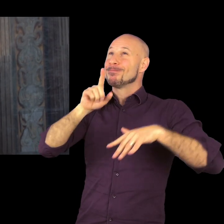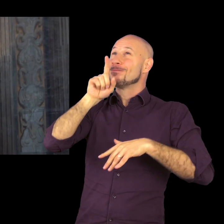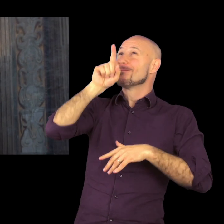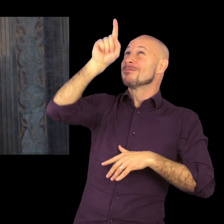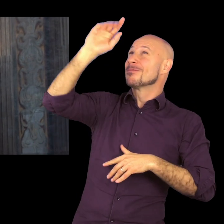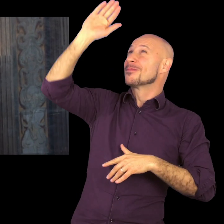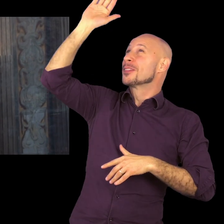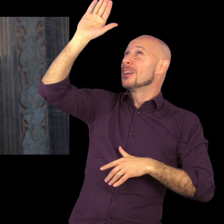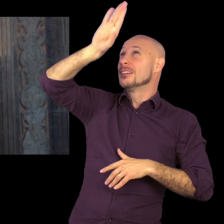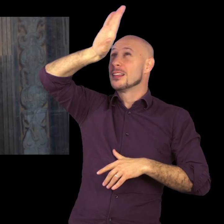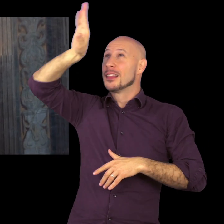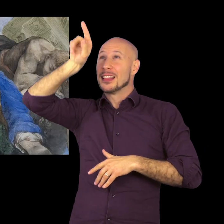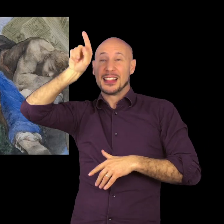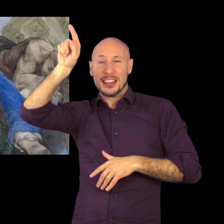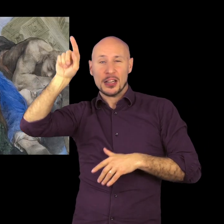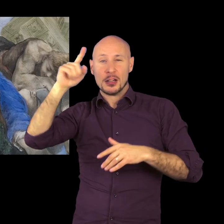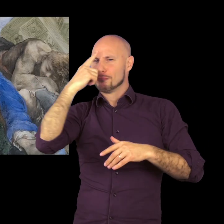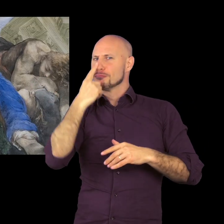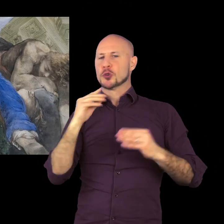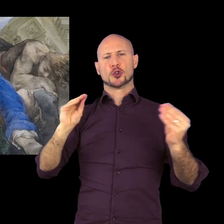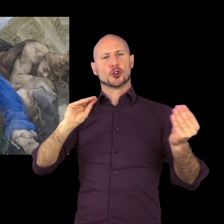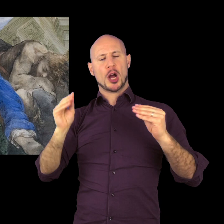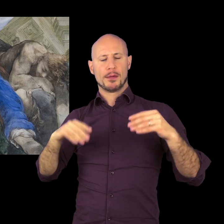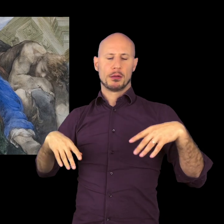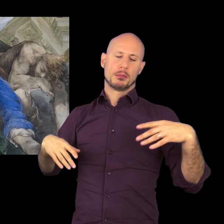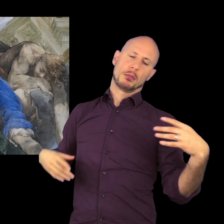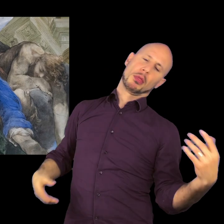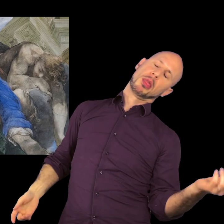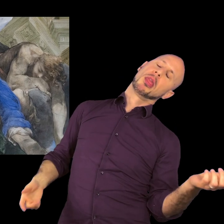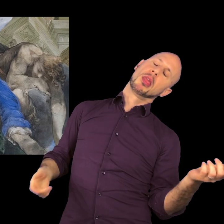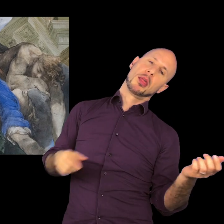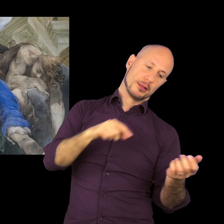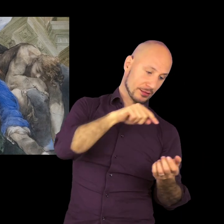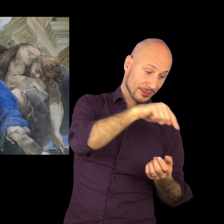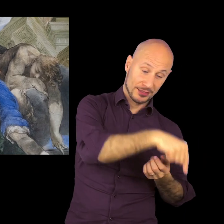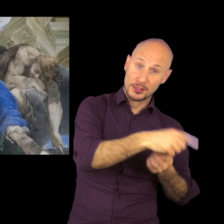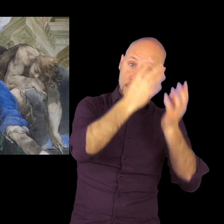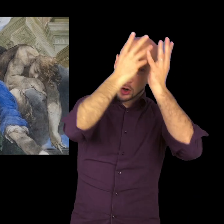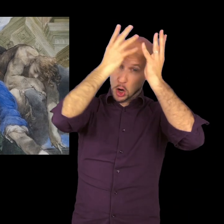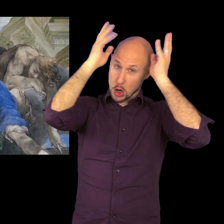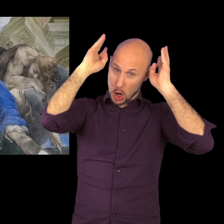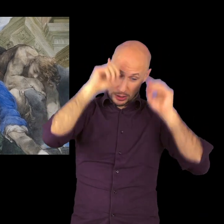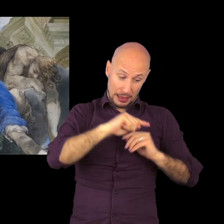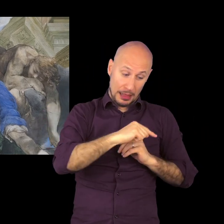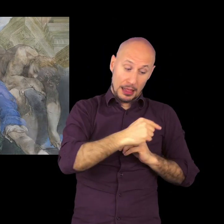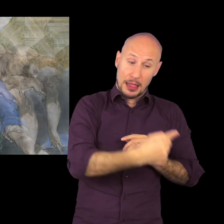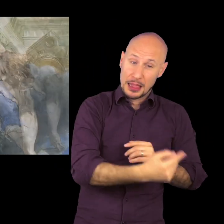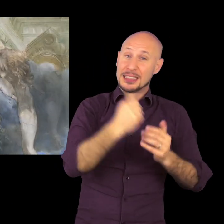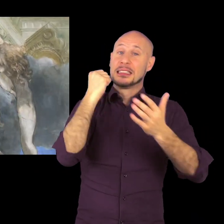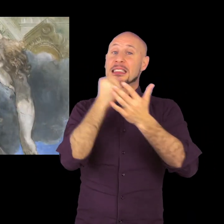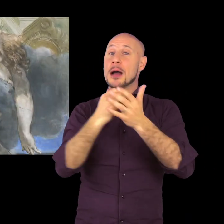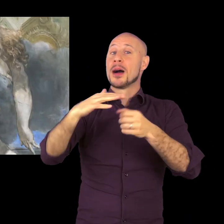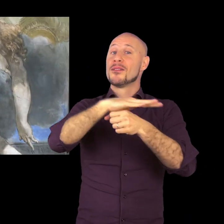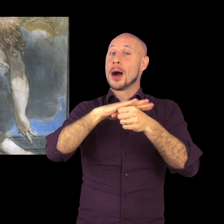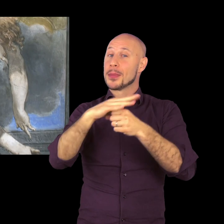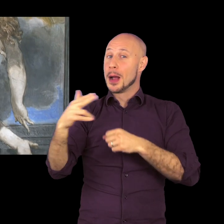il fatto che il giovane morente rappresentato nella parte inferiore dell'affresco e che è travolto appunto dalla furia del carro del